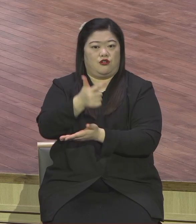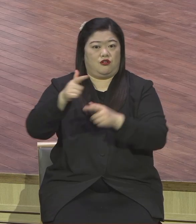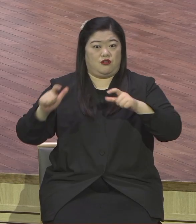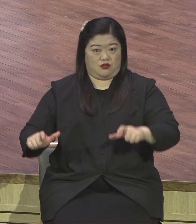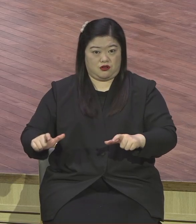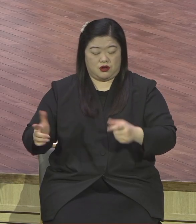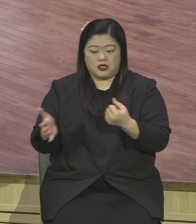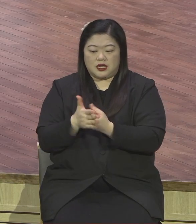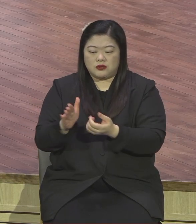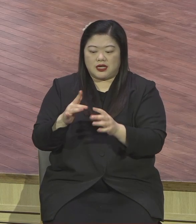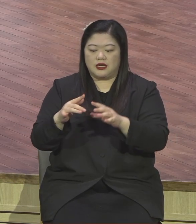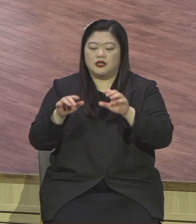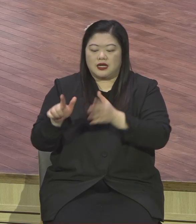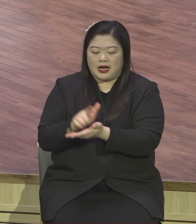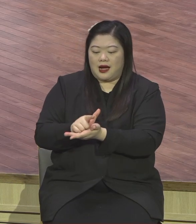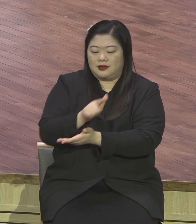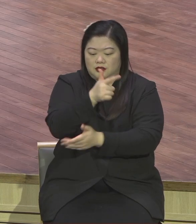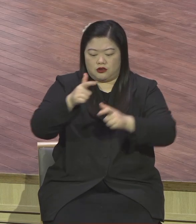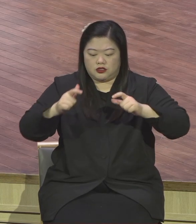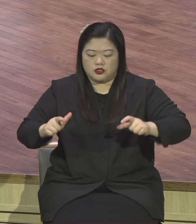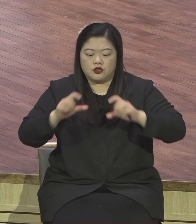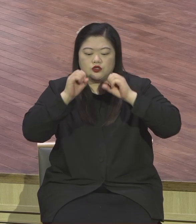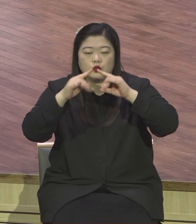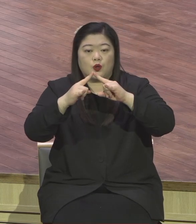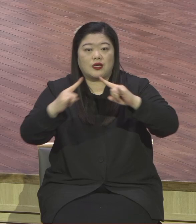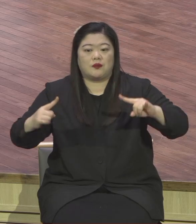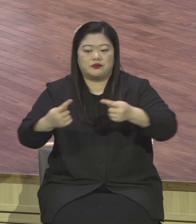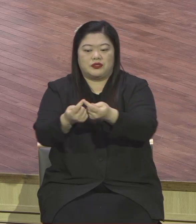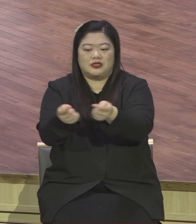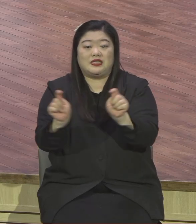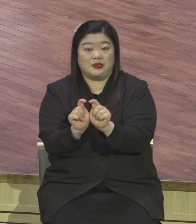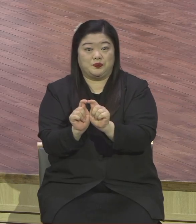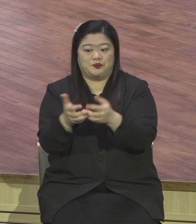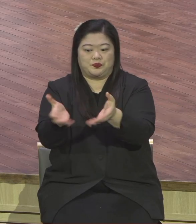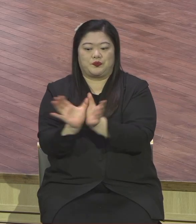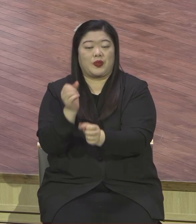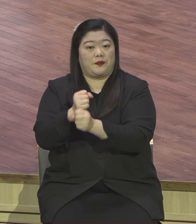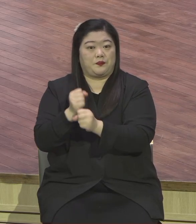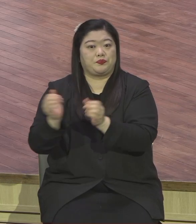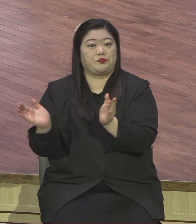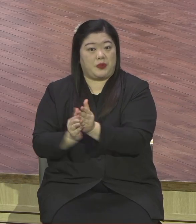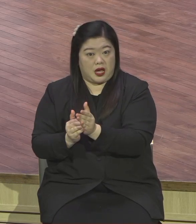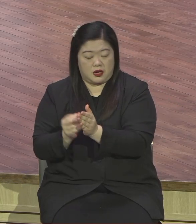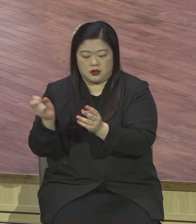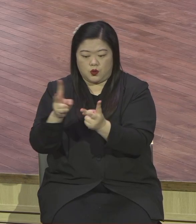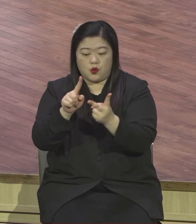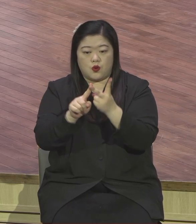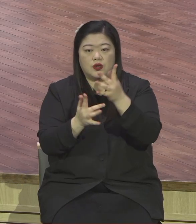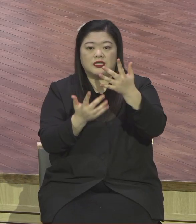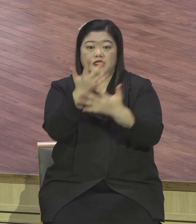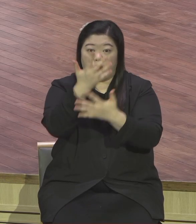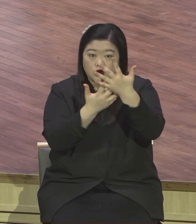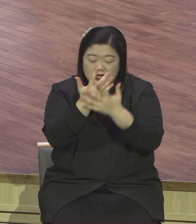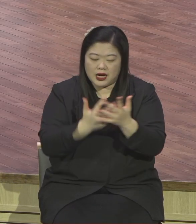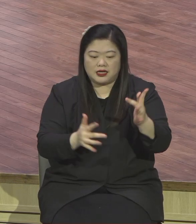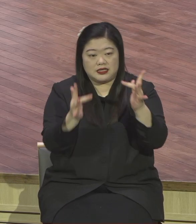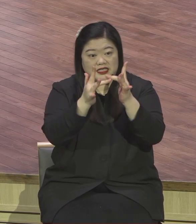발족시켰습니다. 그리고 언택트 시위를 맞춰가지고 다양한 영적 컨텐트를 개발하기